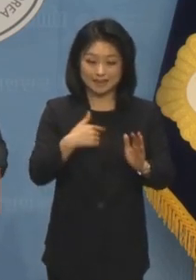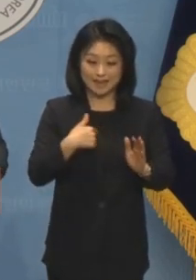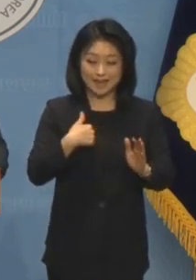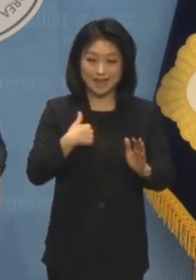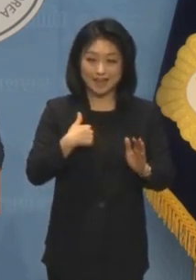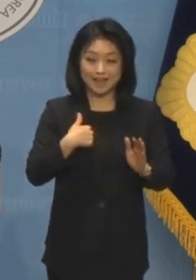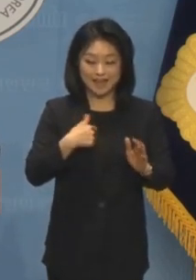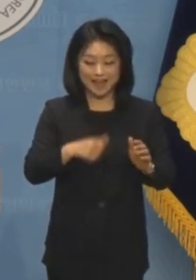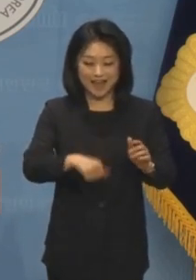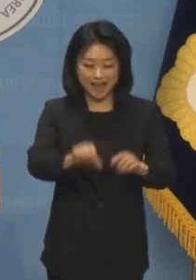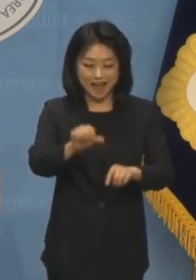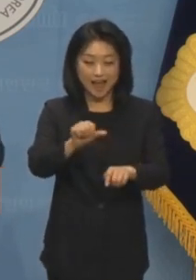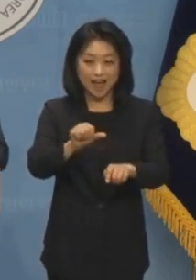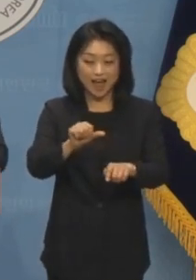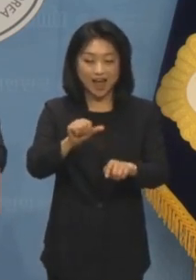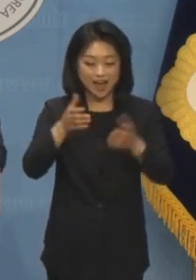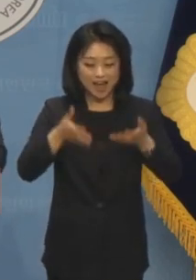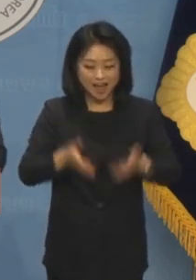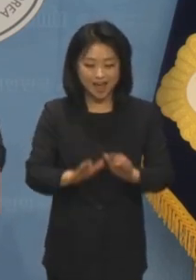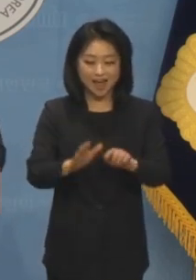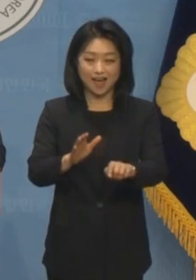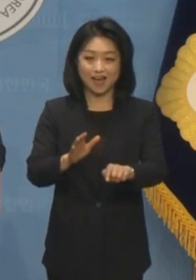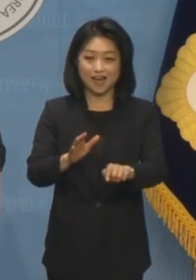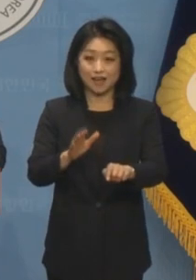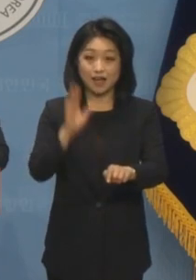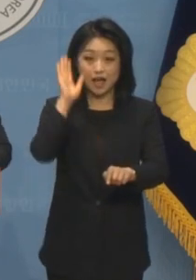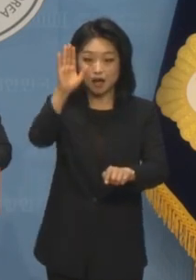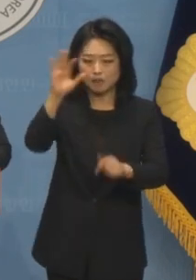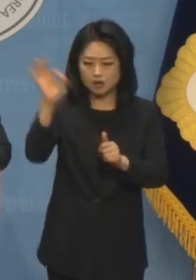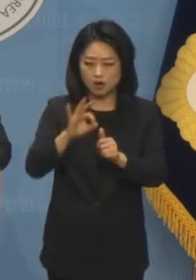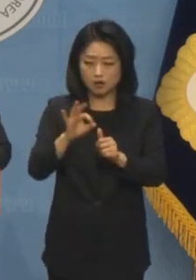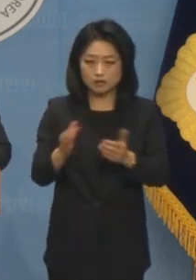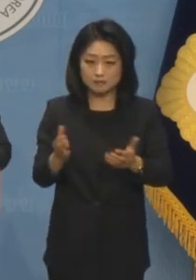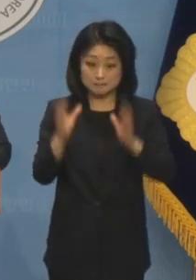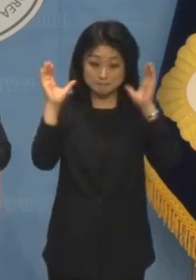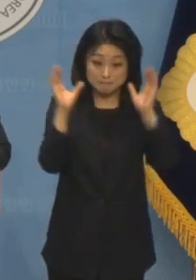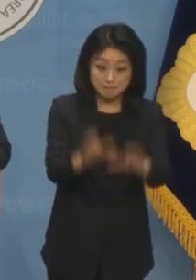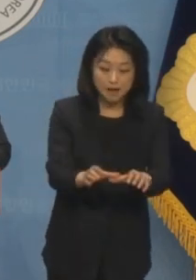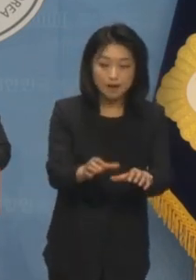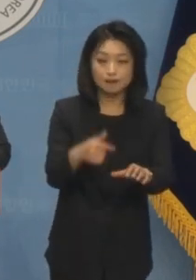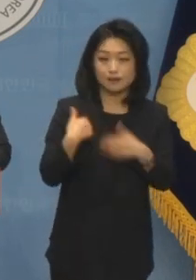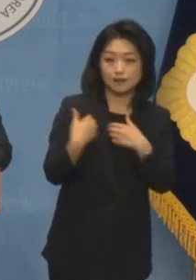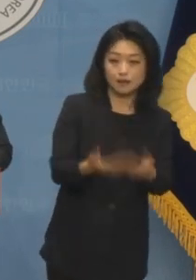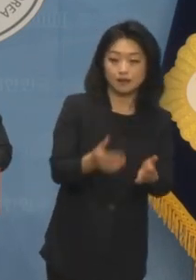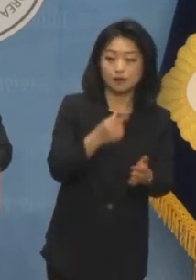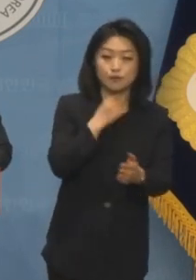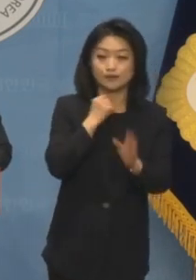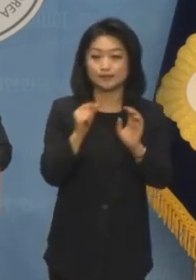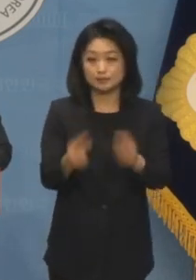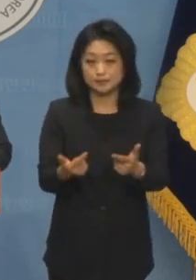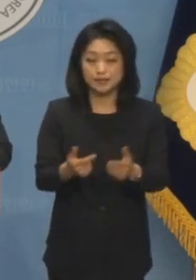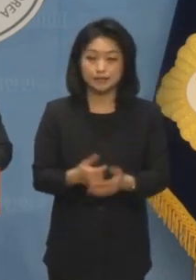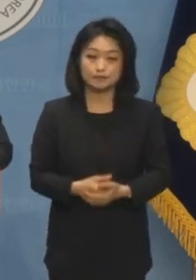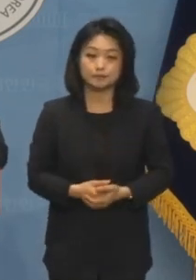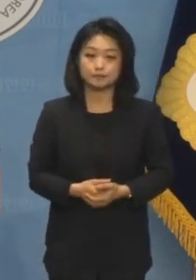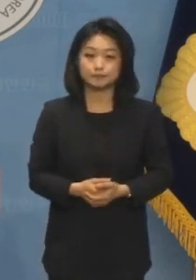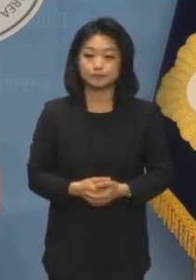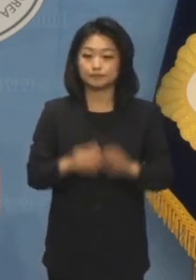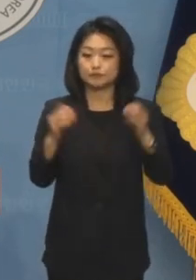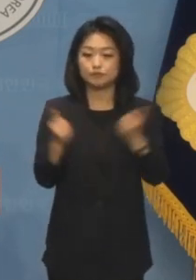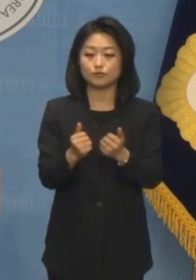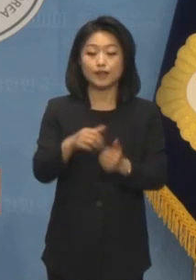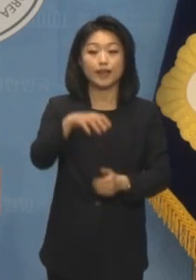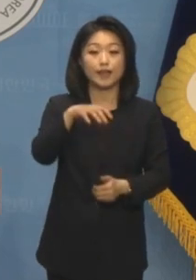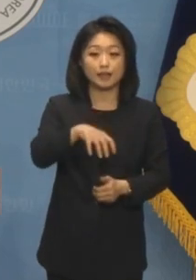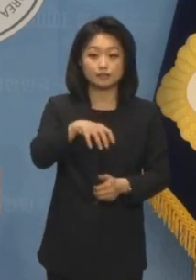언젠가는 터질 폭탄을 미래세대로 떠넘기게 되는 것을 모른 척할 수 없습니다. 이번 국회에서